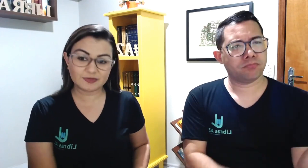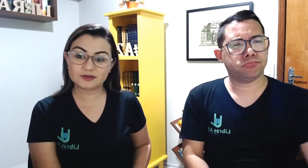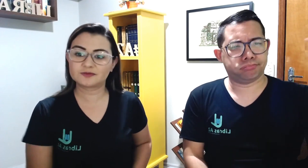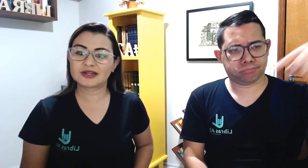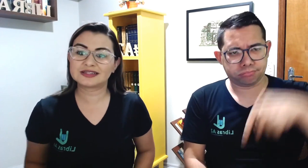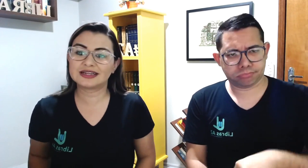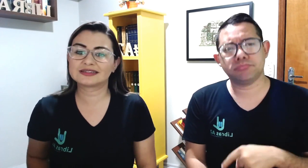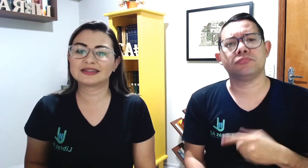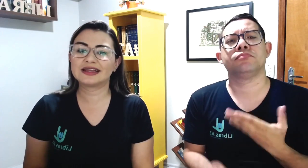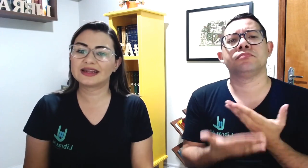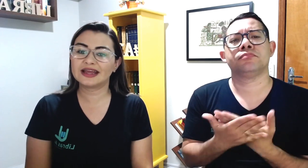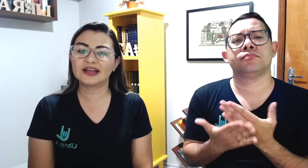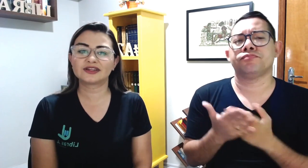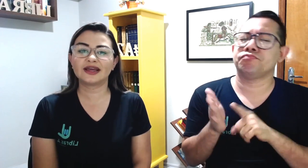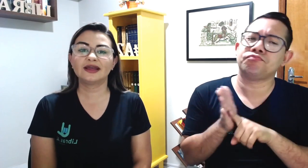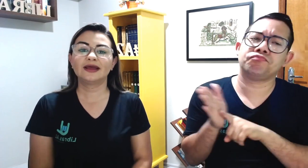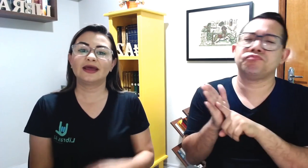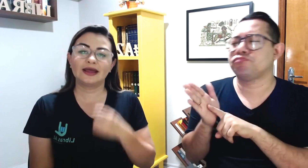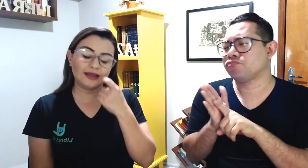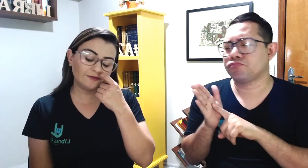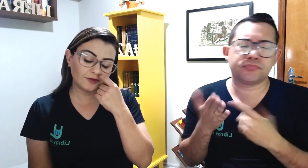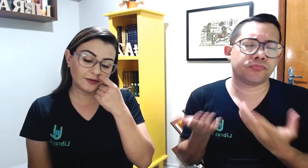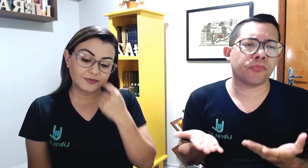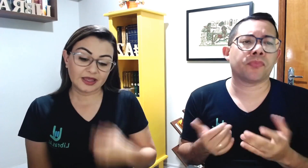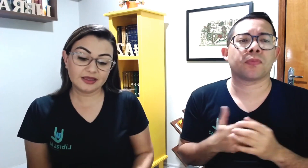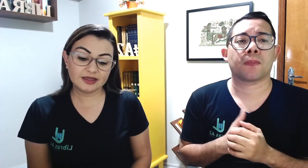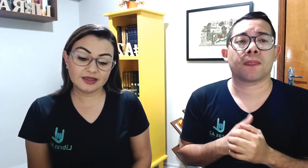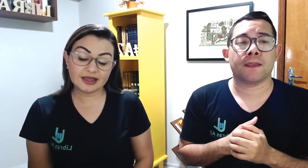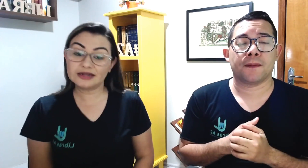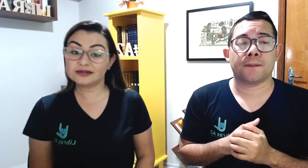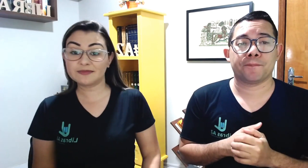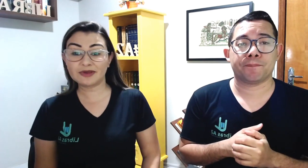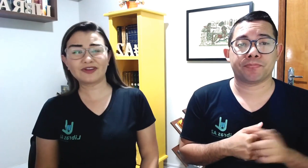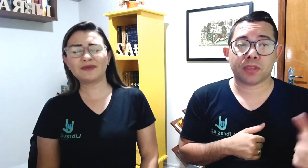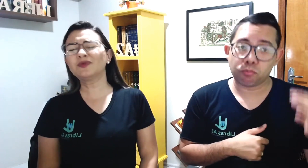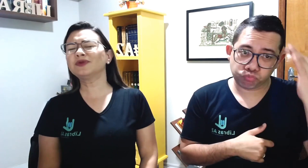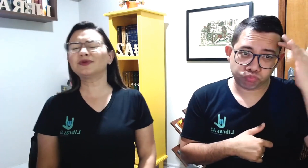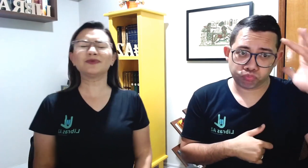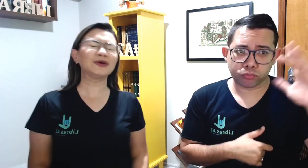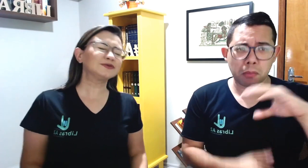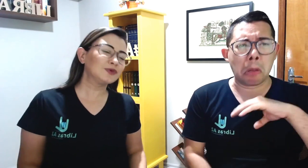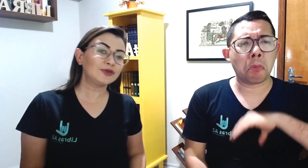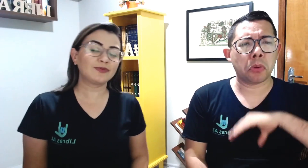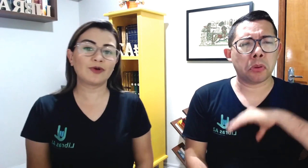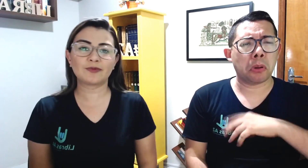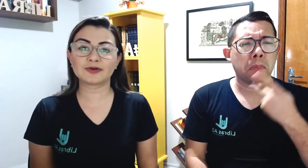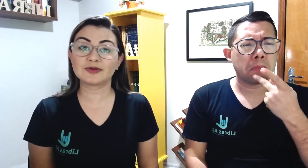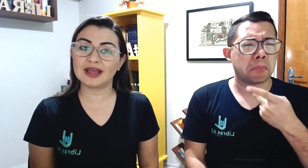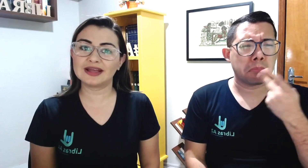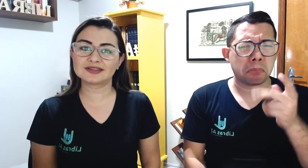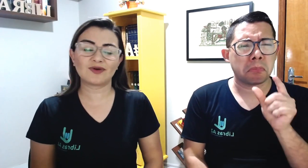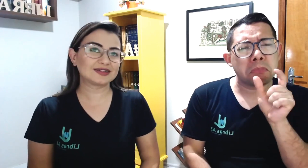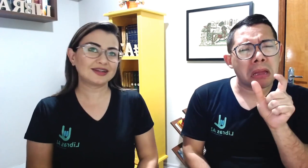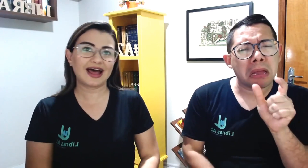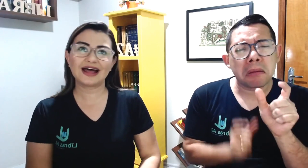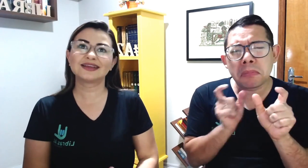pessoas brasileiras na igreja, né, enfim. E ele não sabia falar muito, muito pouco português, quase nada.